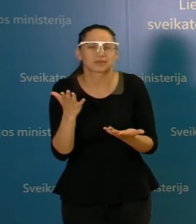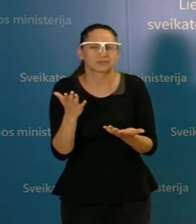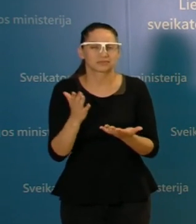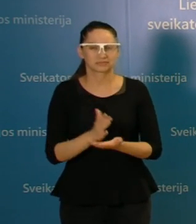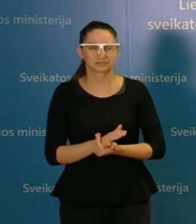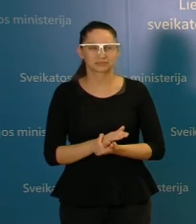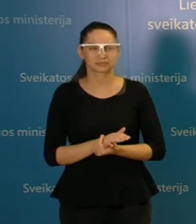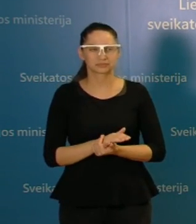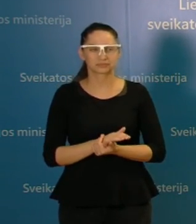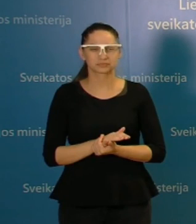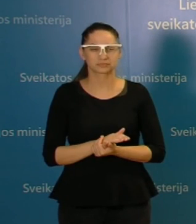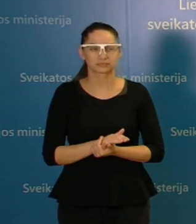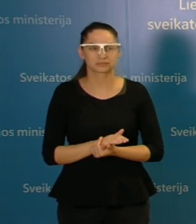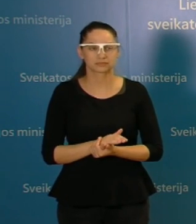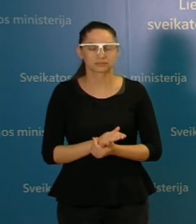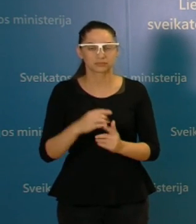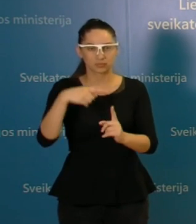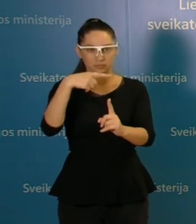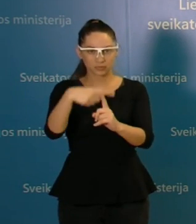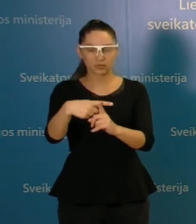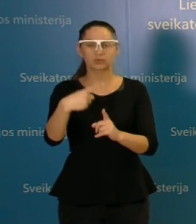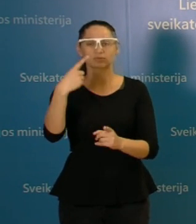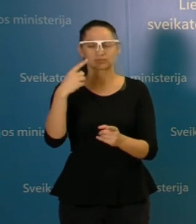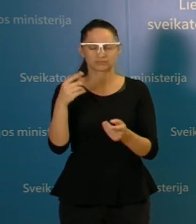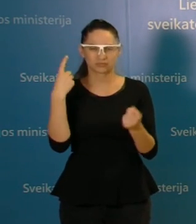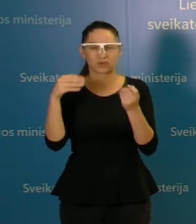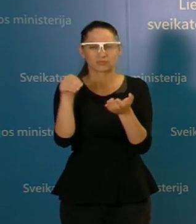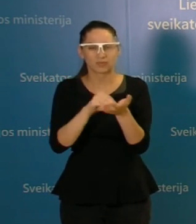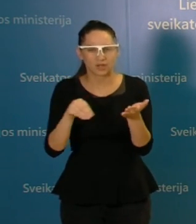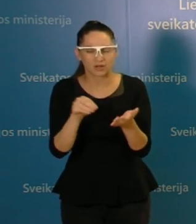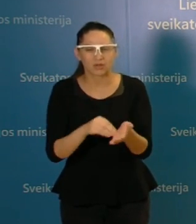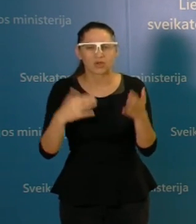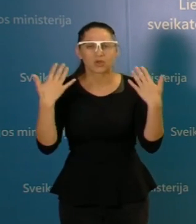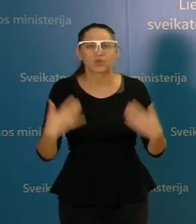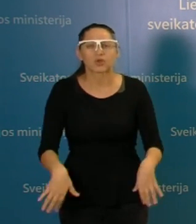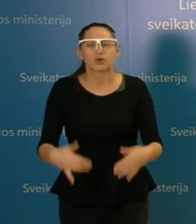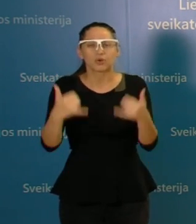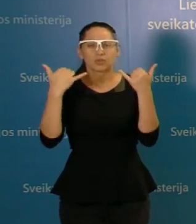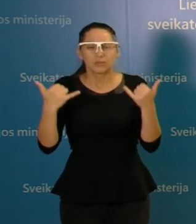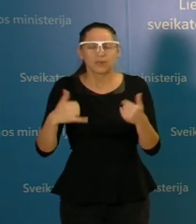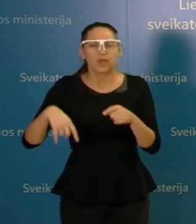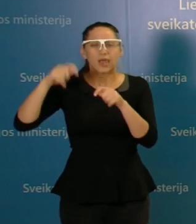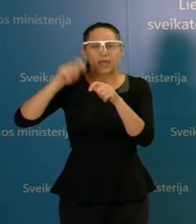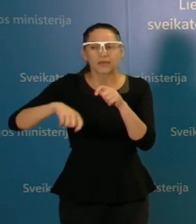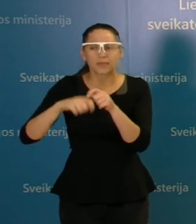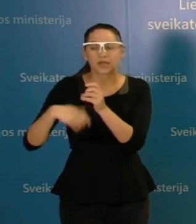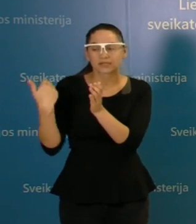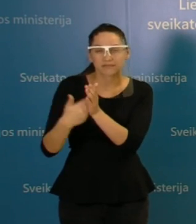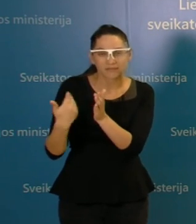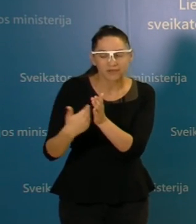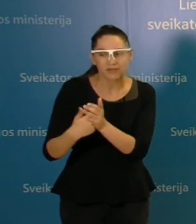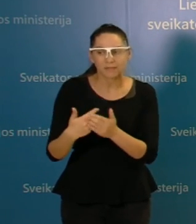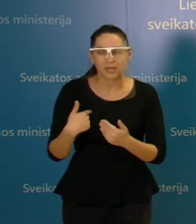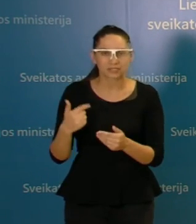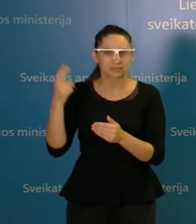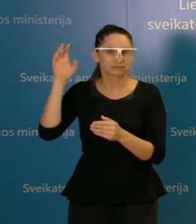ir galiu tik tai dar kartą pasikartoti. Tai mes ir dabar klausomės ekspertų patarimu. Ir tai,